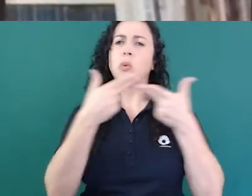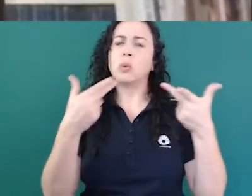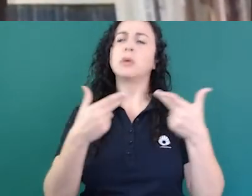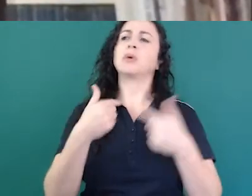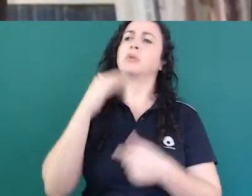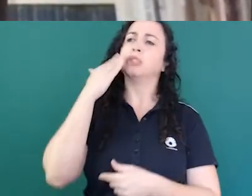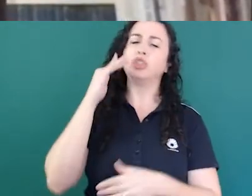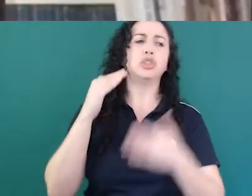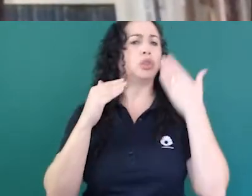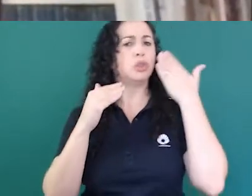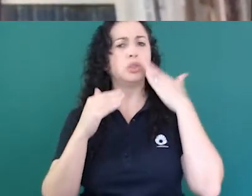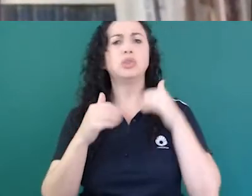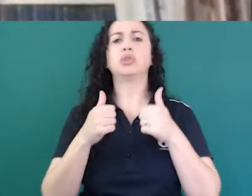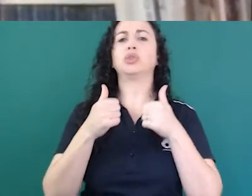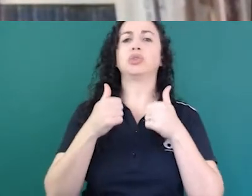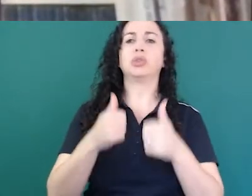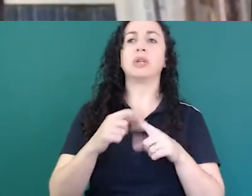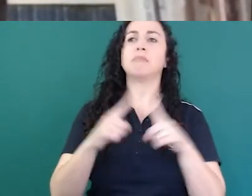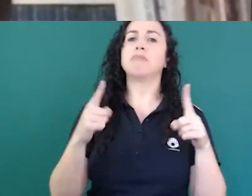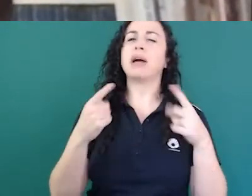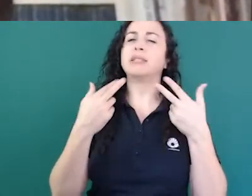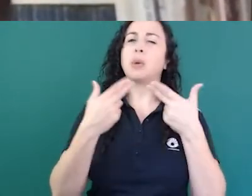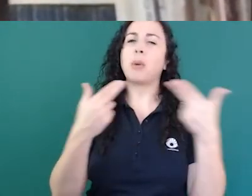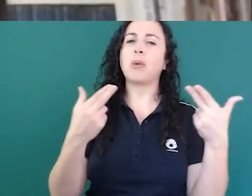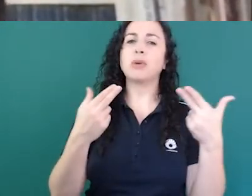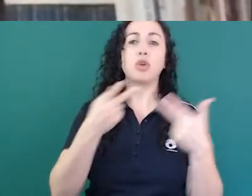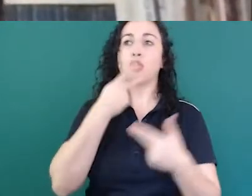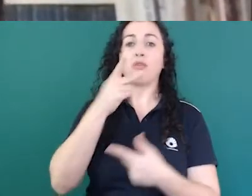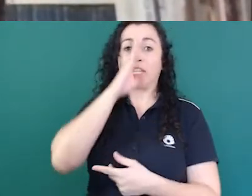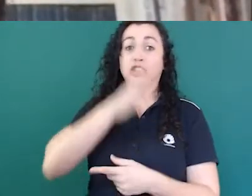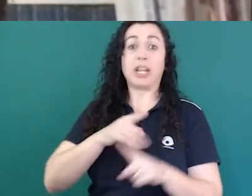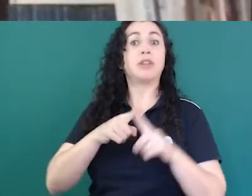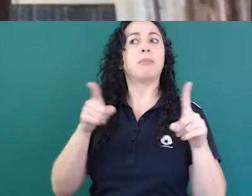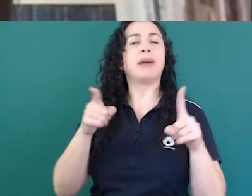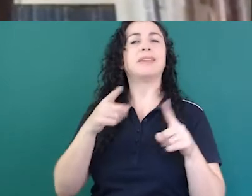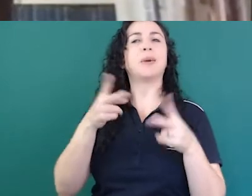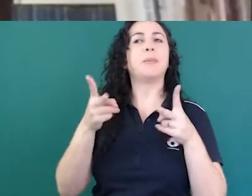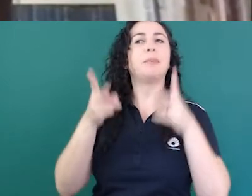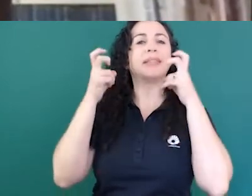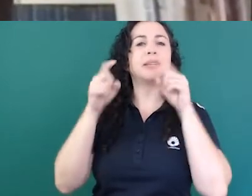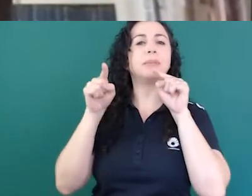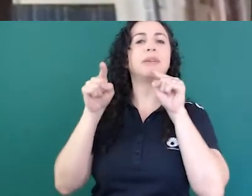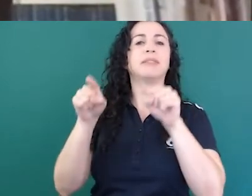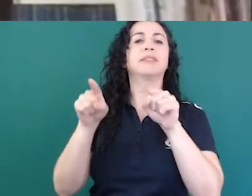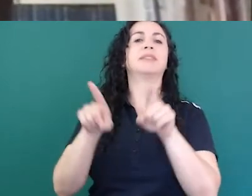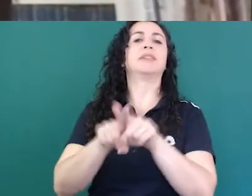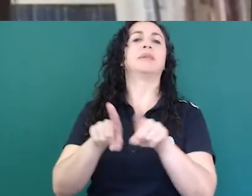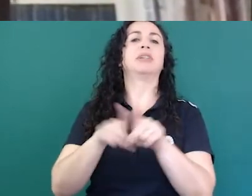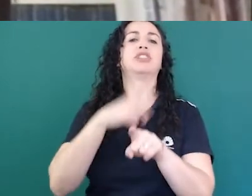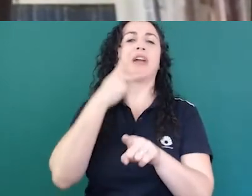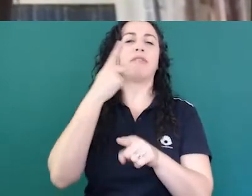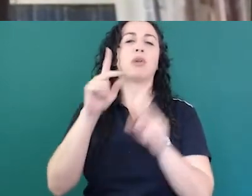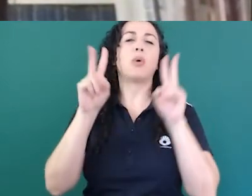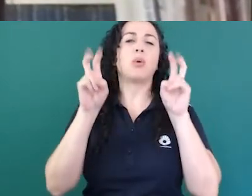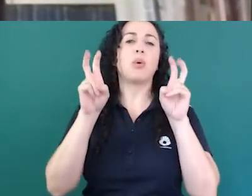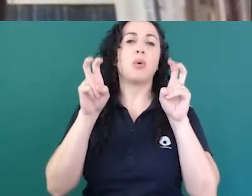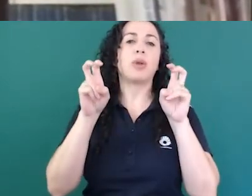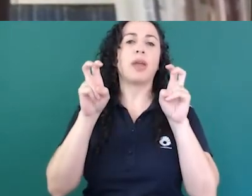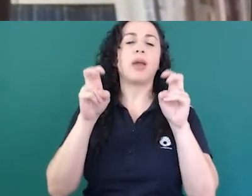diretamente sobre ela mas o que motiva a nossa preocupação dentro do observatório de direitos